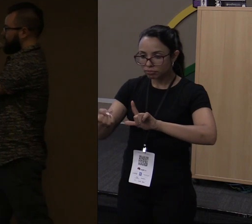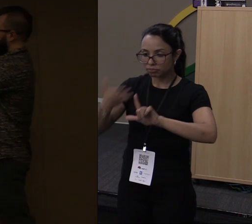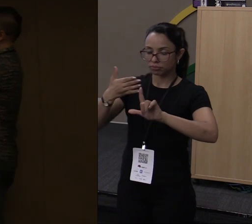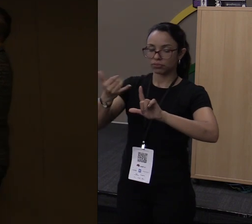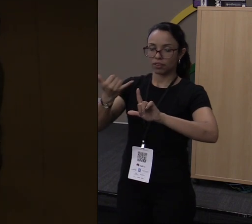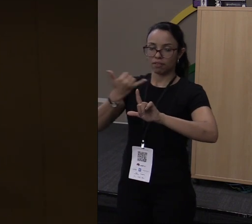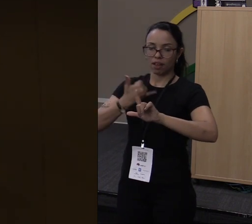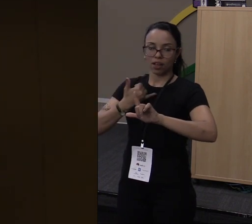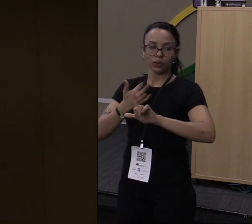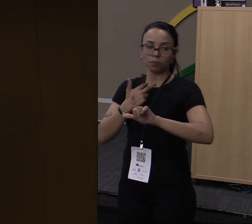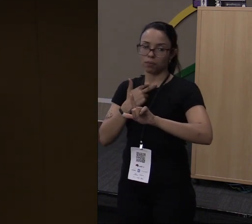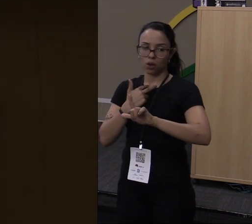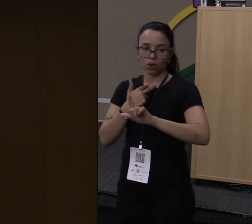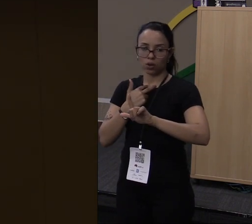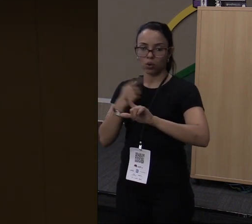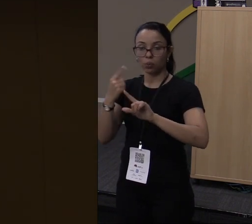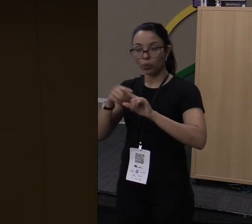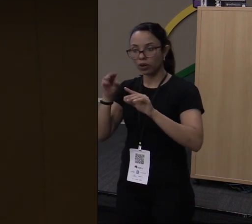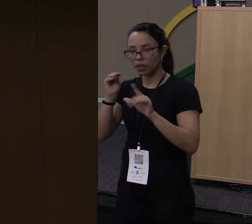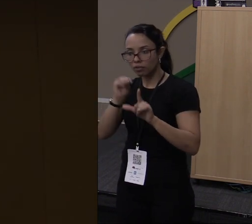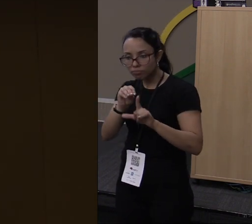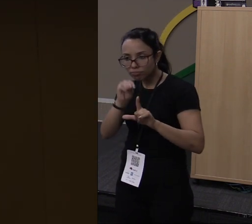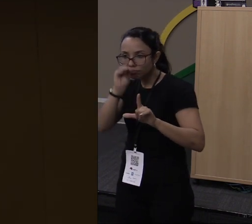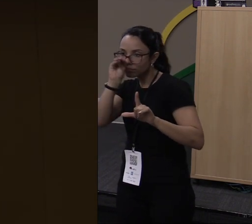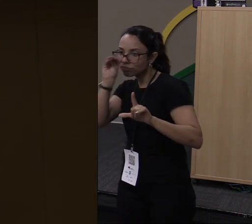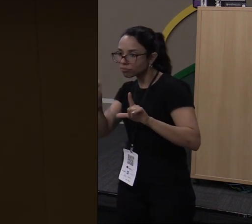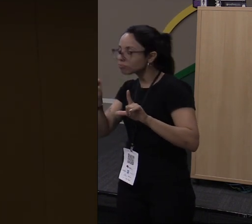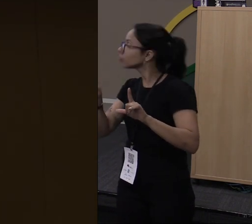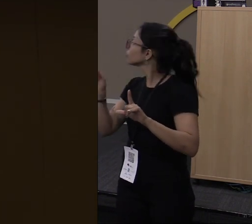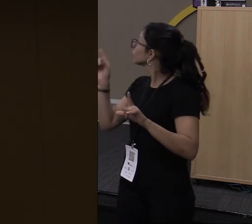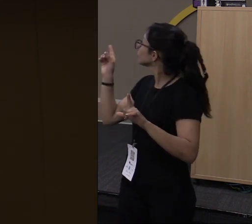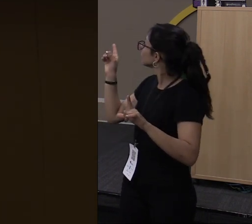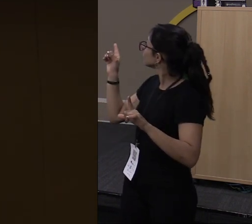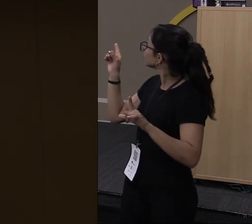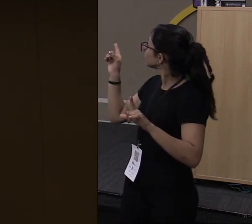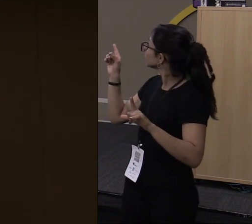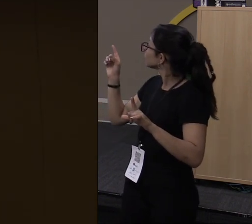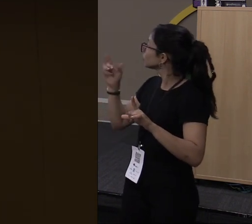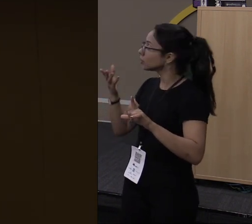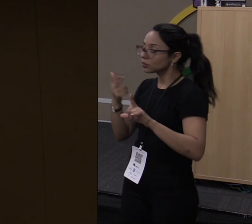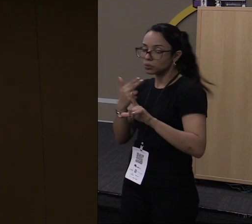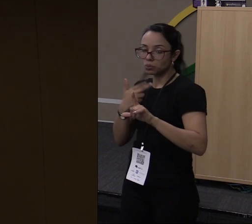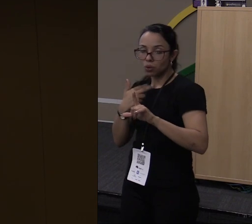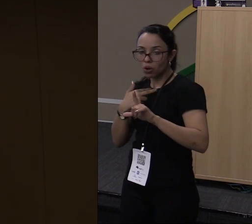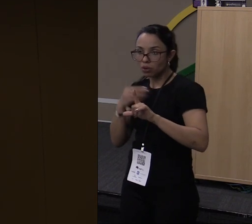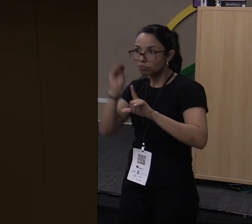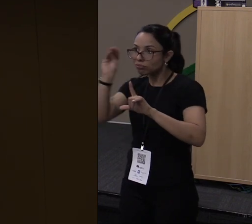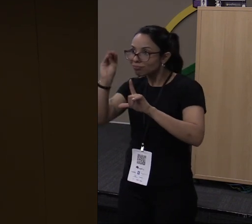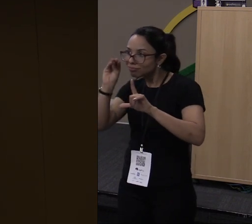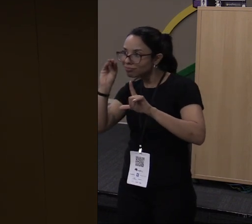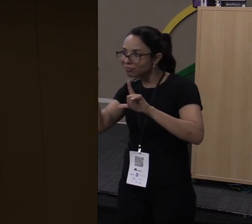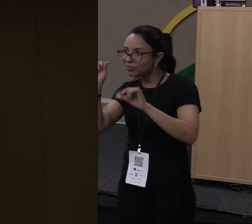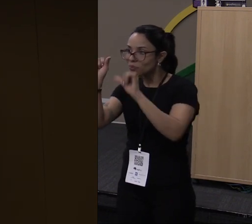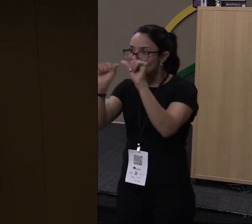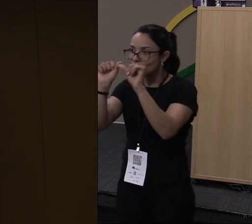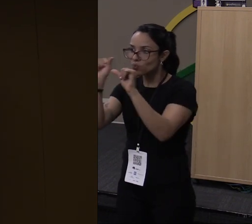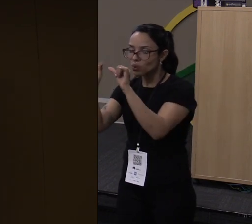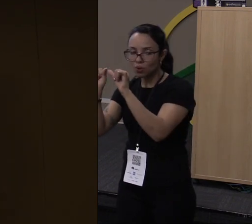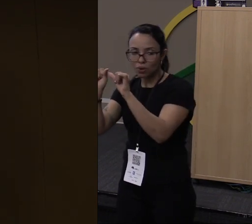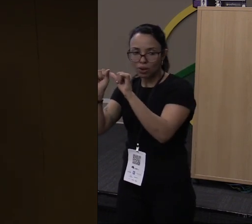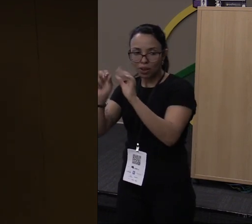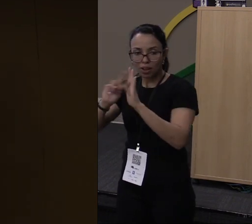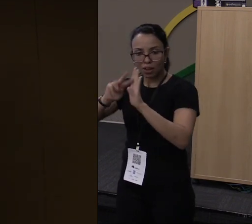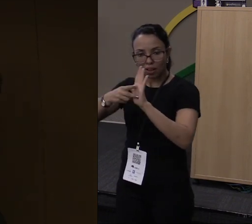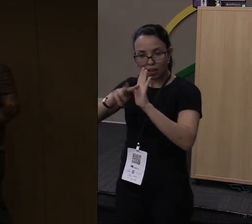movi. Ele fala aqui, olha, você moveu aqui, então você não pode mais usar ele aqui. E o compilador te fala exatamente